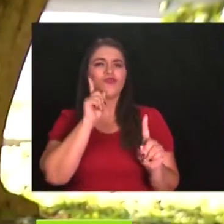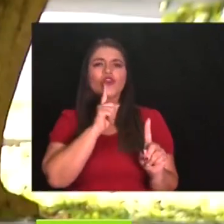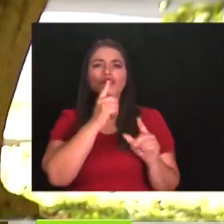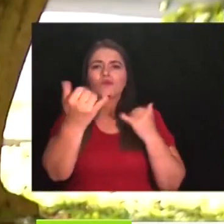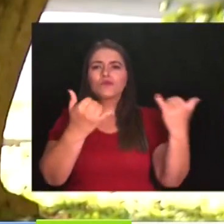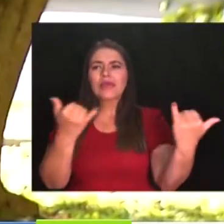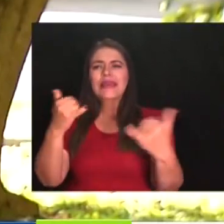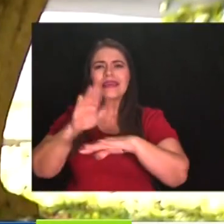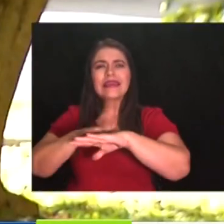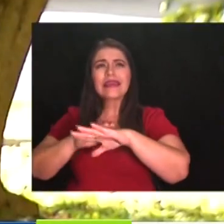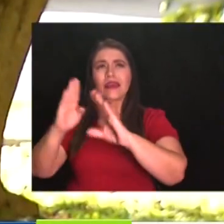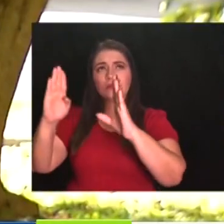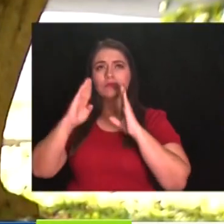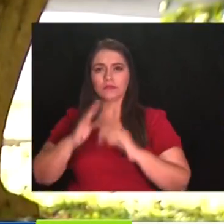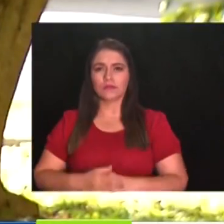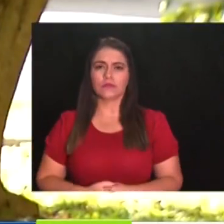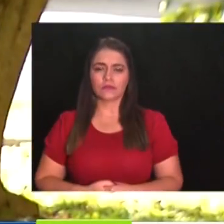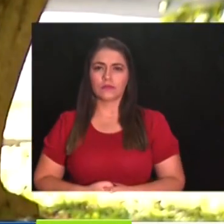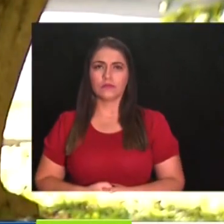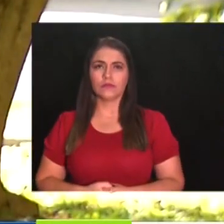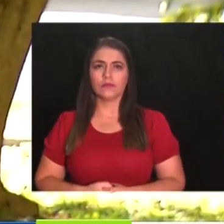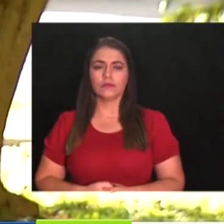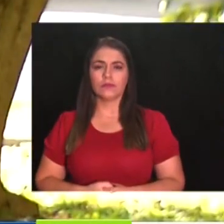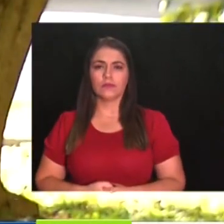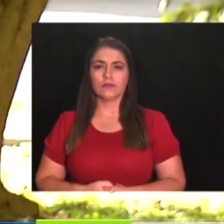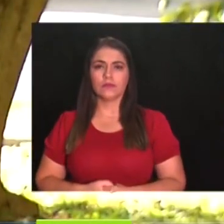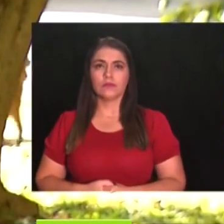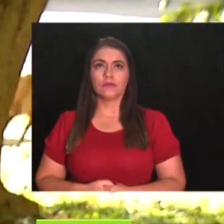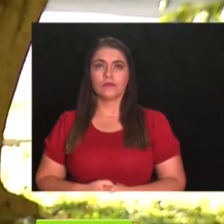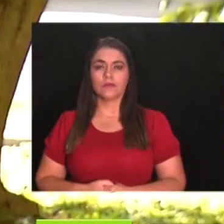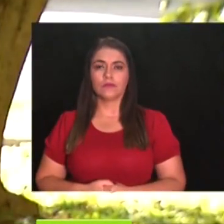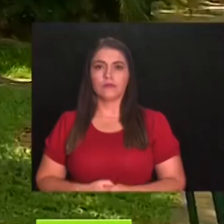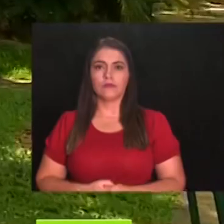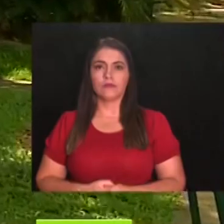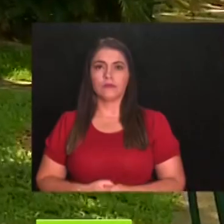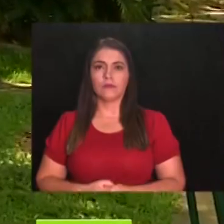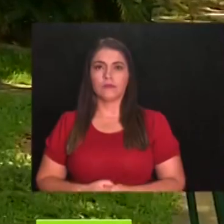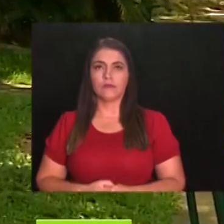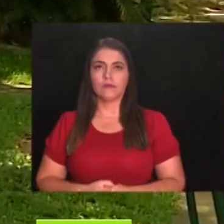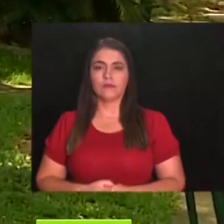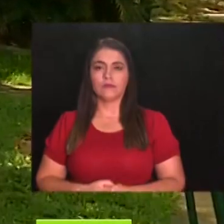Llama al 123 y perdón. ¿Yo cómo llamo al 123? ¿Cómo me comunico?